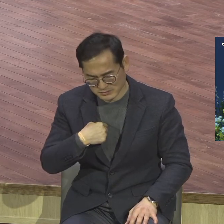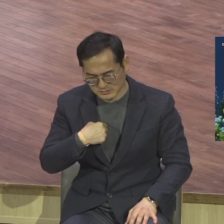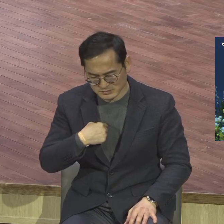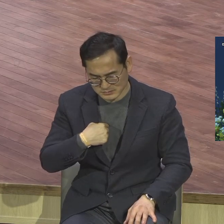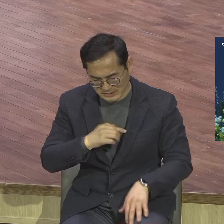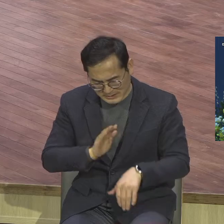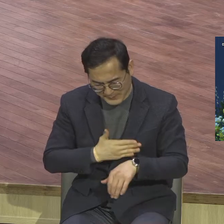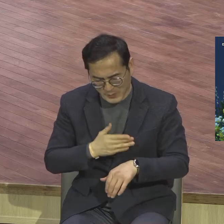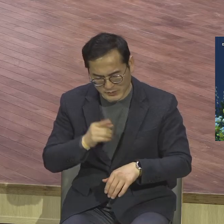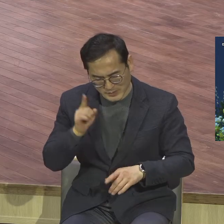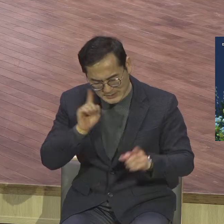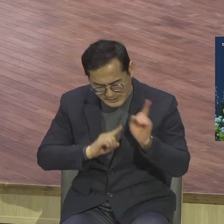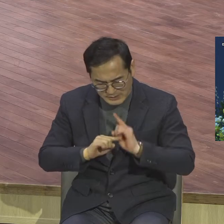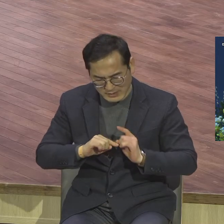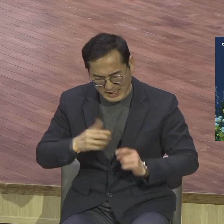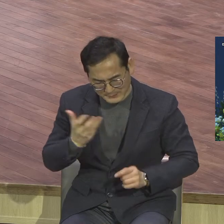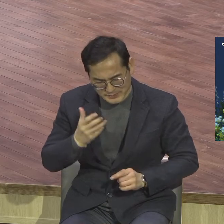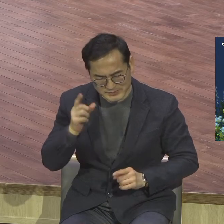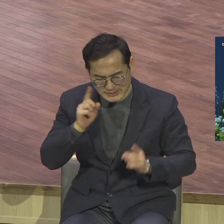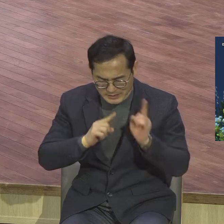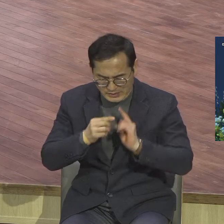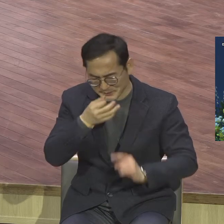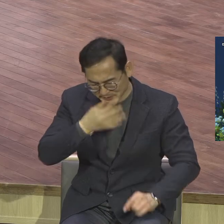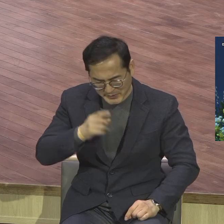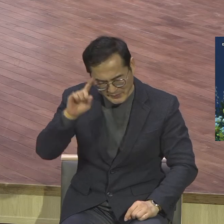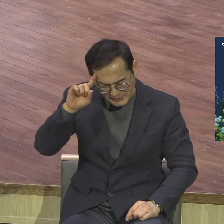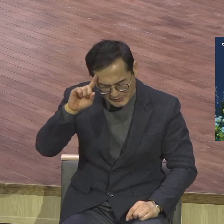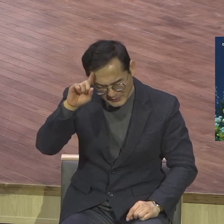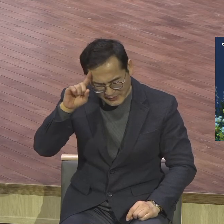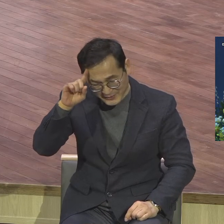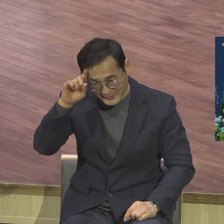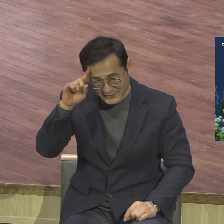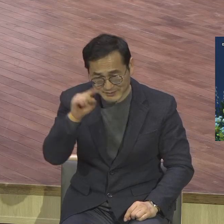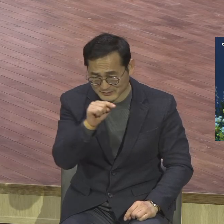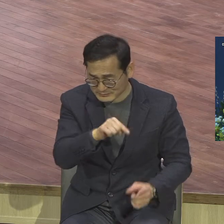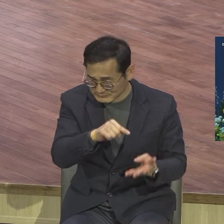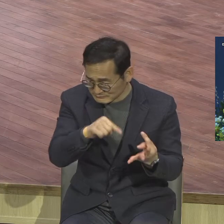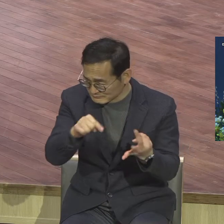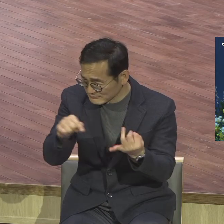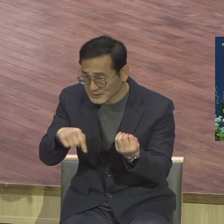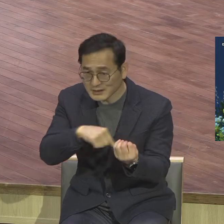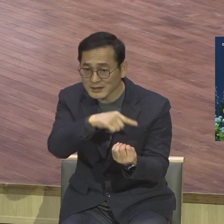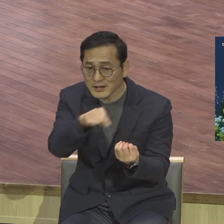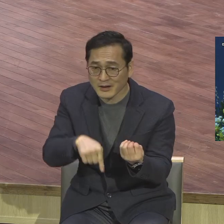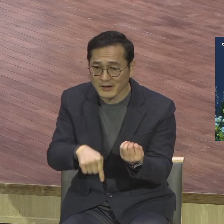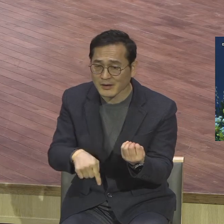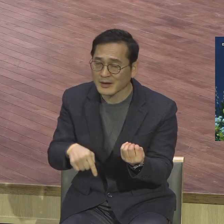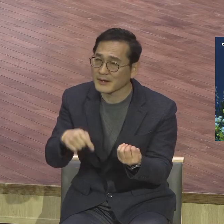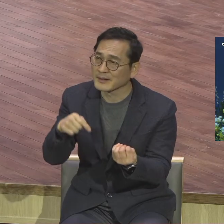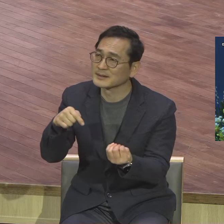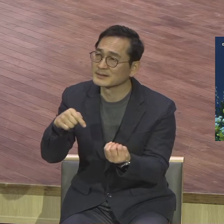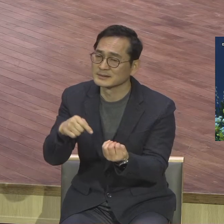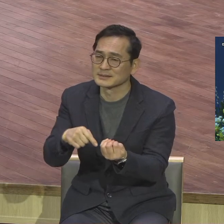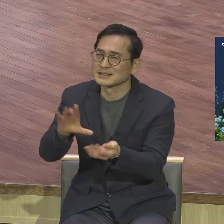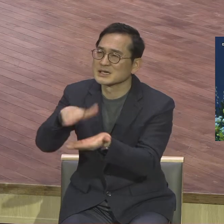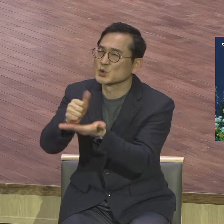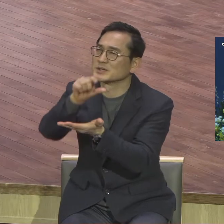아픔 갈등 요소들 다 하나님 앞에 그리스도의 십자가 앞에 다